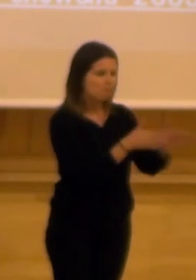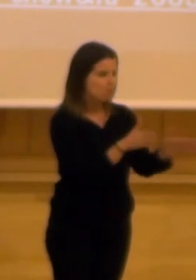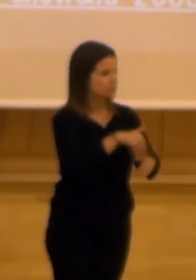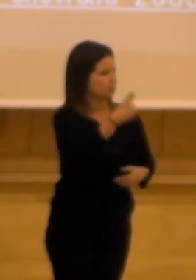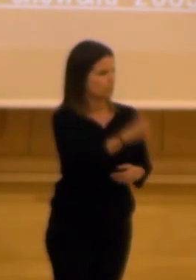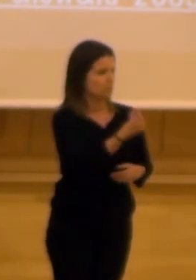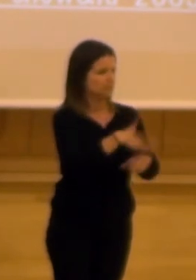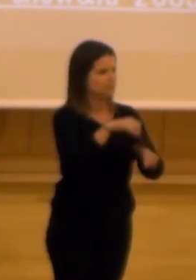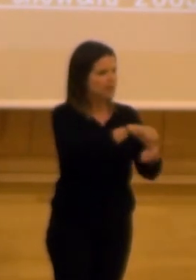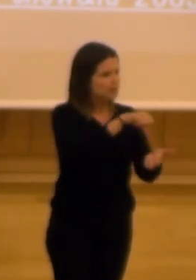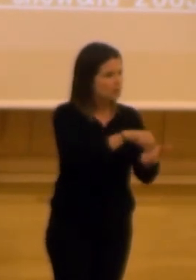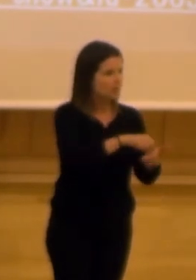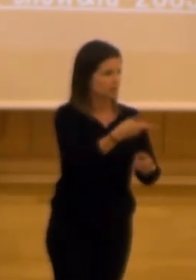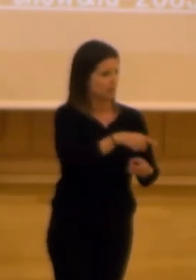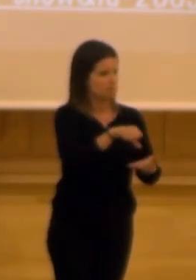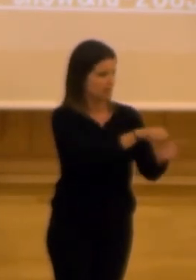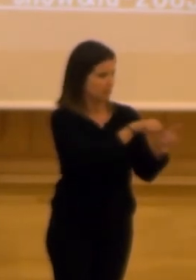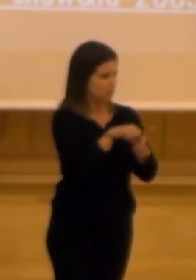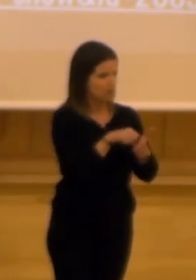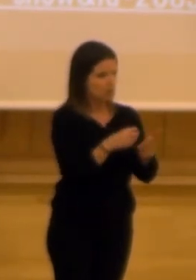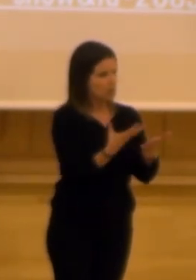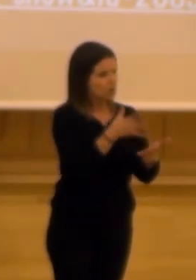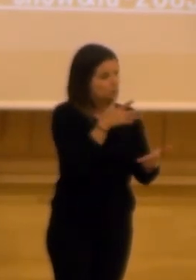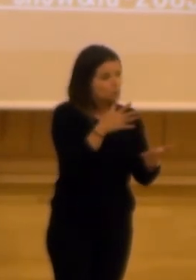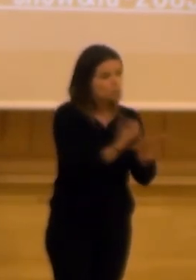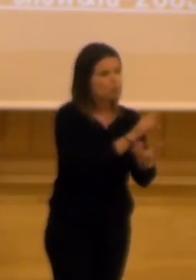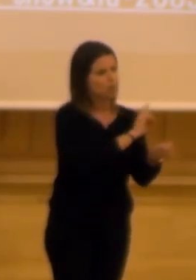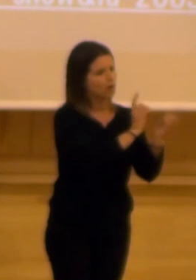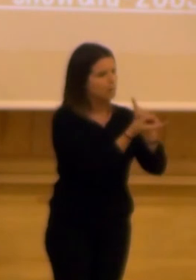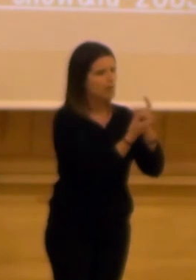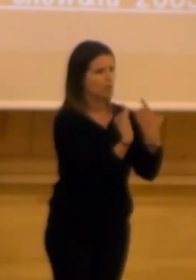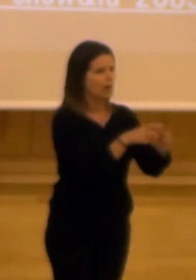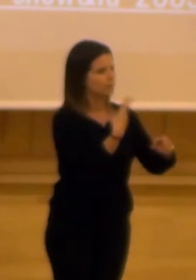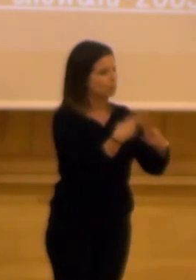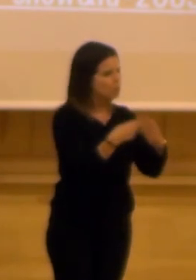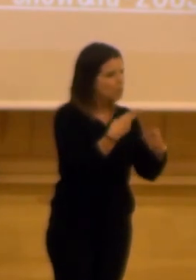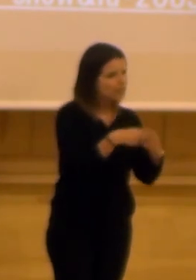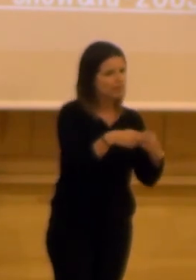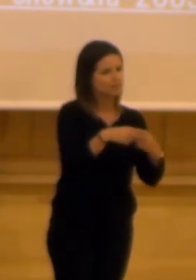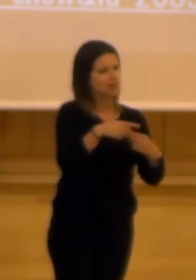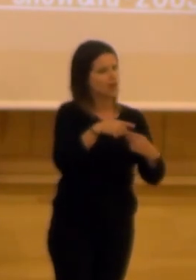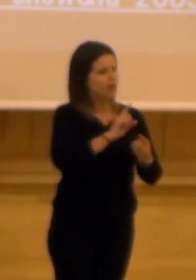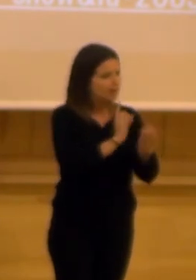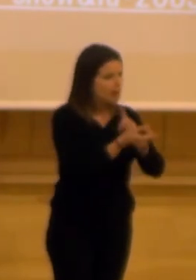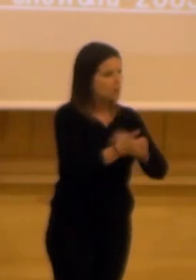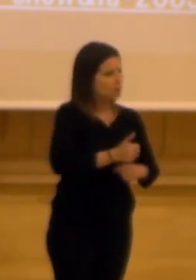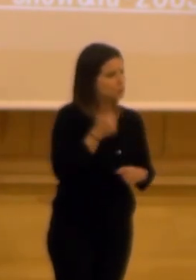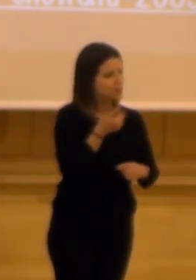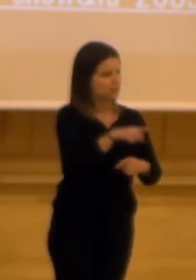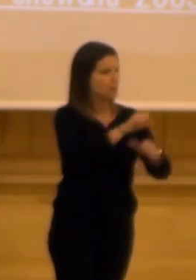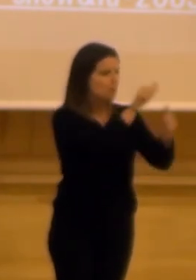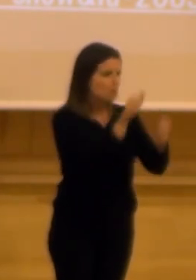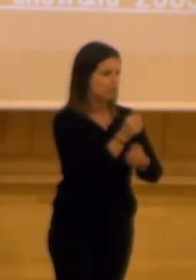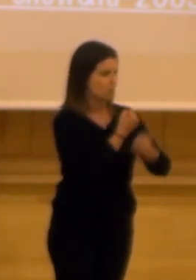vital para la ciudad y vital para las ciudades todo está cambiando en el ámbito de la política en la dispersión de las oportunidades en el